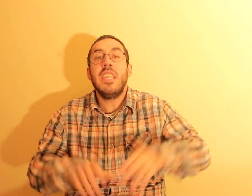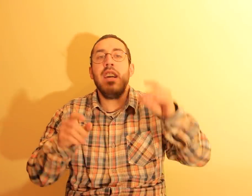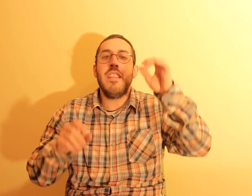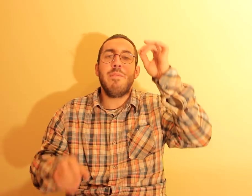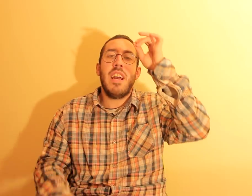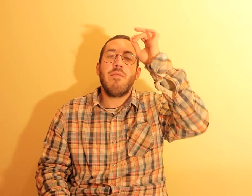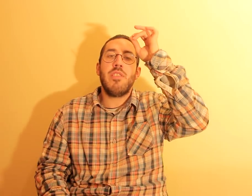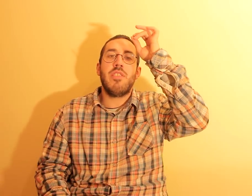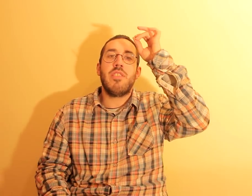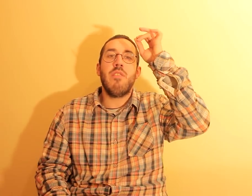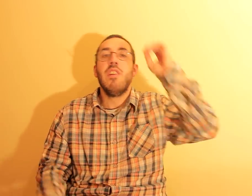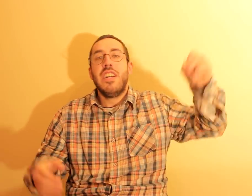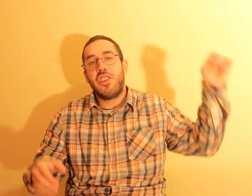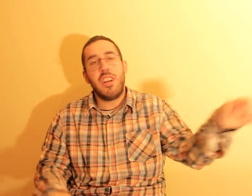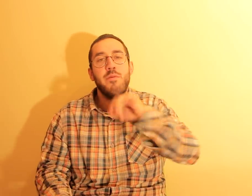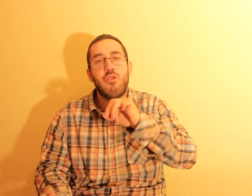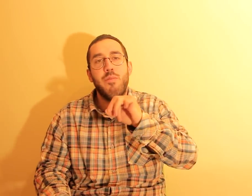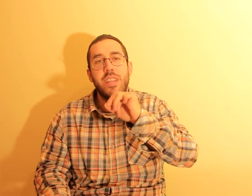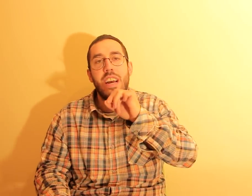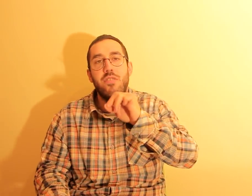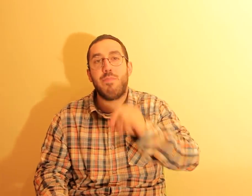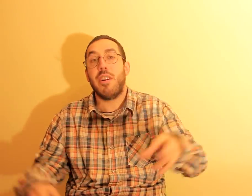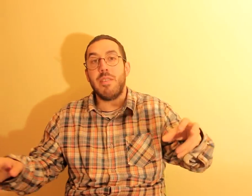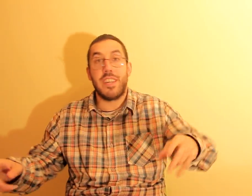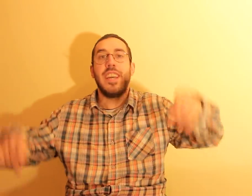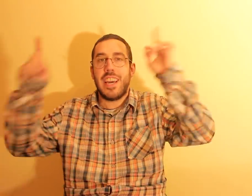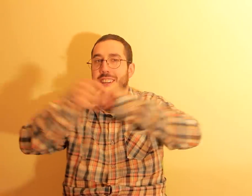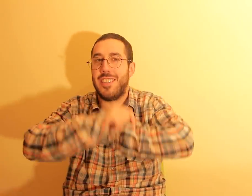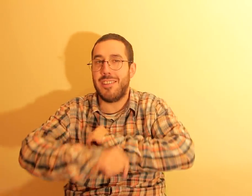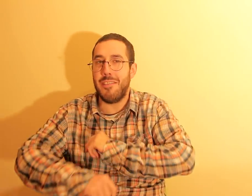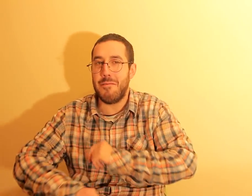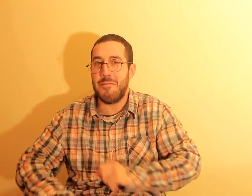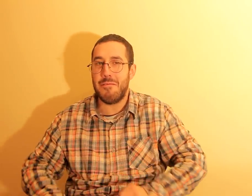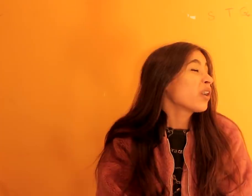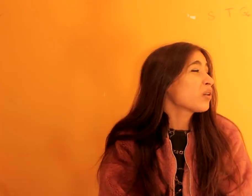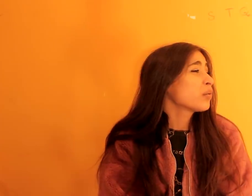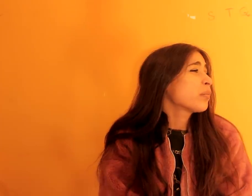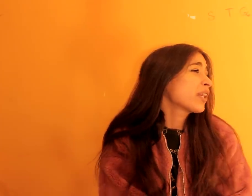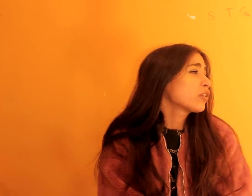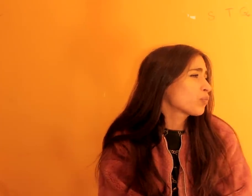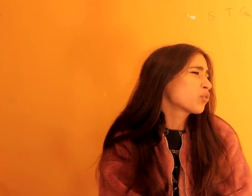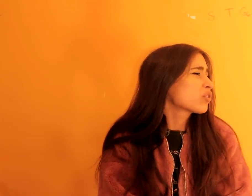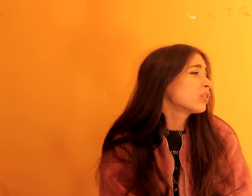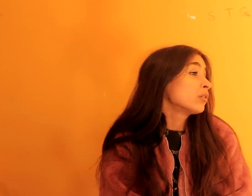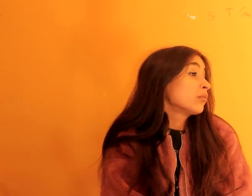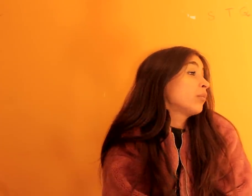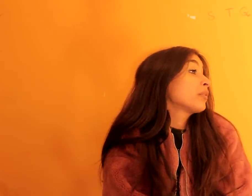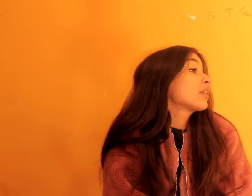Se adivinharam este som, escrevam nos comentários para ver quem é que acertou. Agora, para aquelas pessoas que vão passar